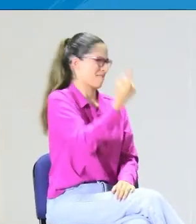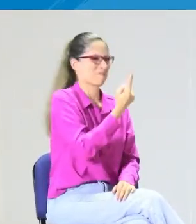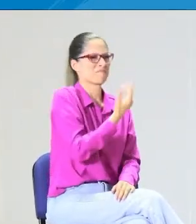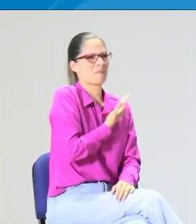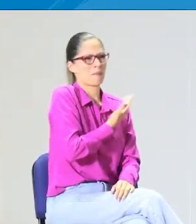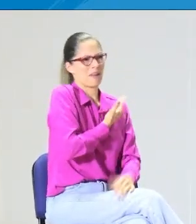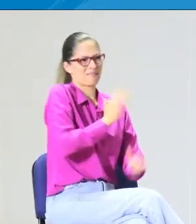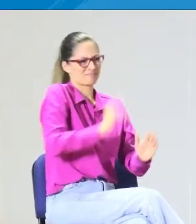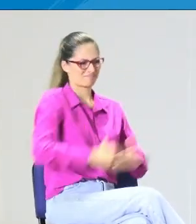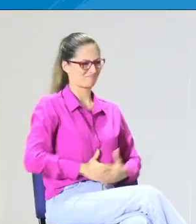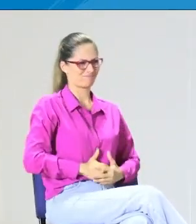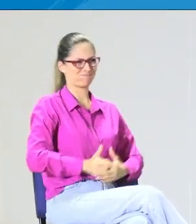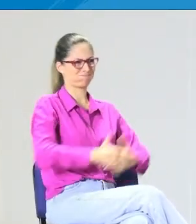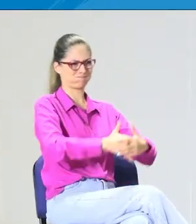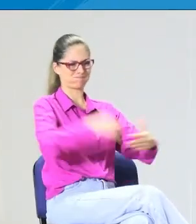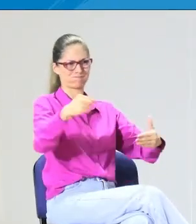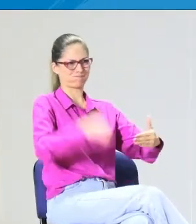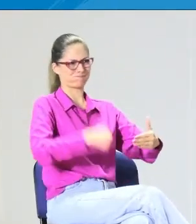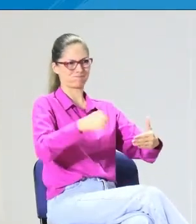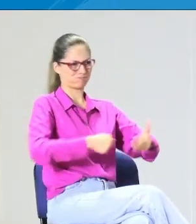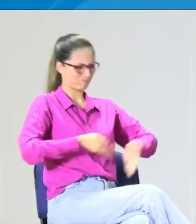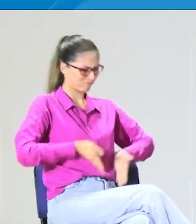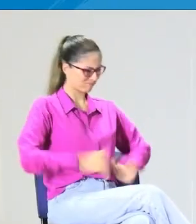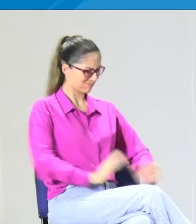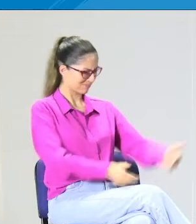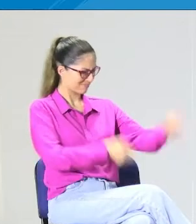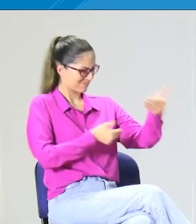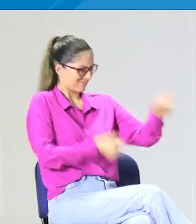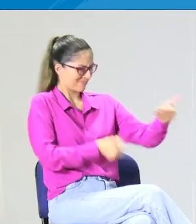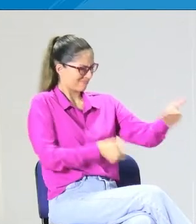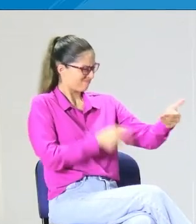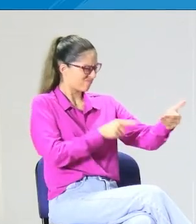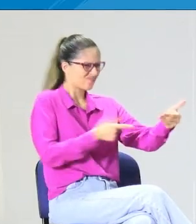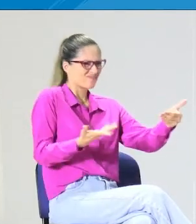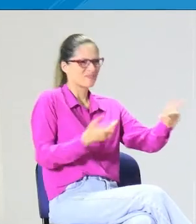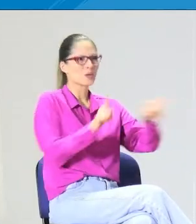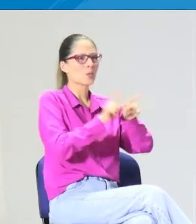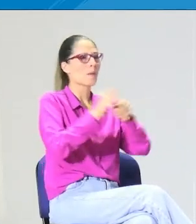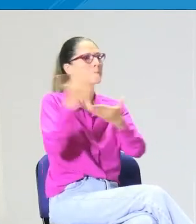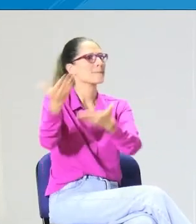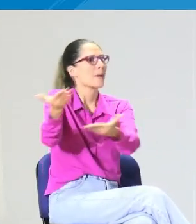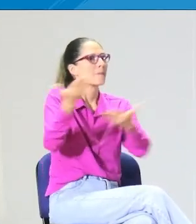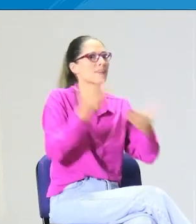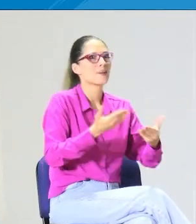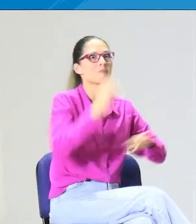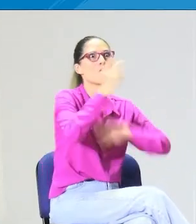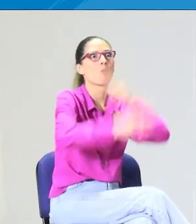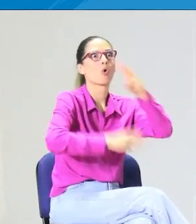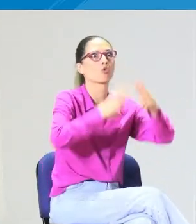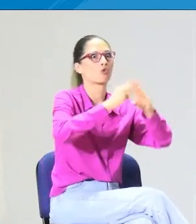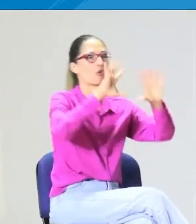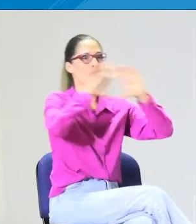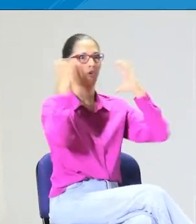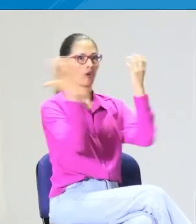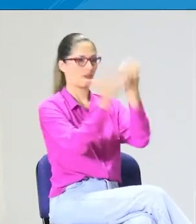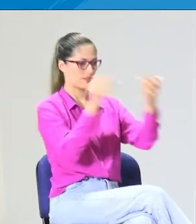Sabemos que nuestros niños sordos, o bueno, la gran mayoría de madres que están en gestación dan a luz a